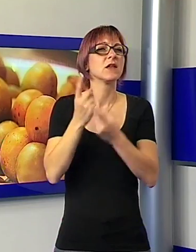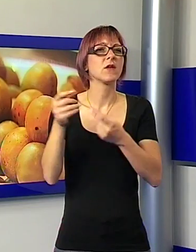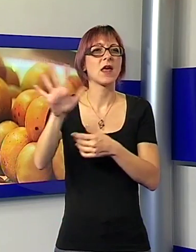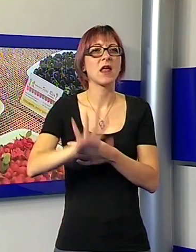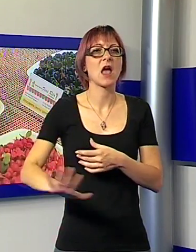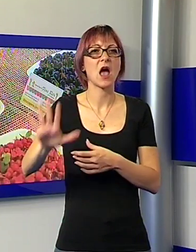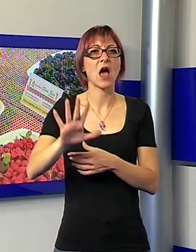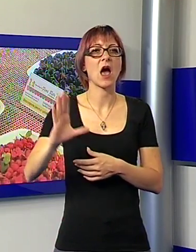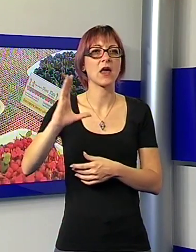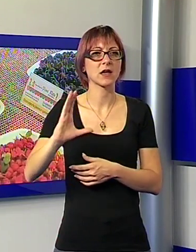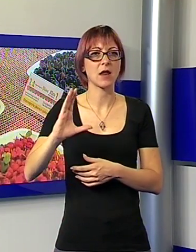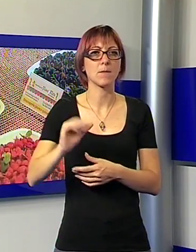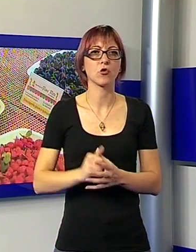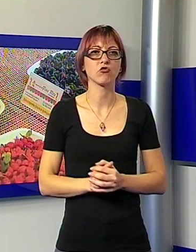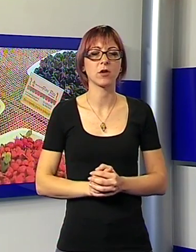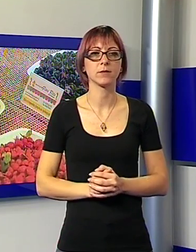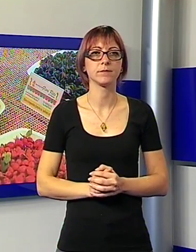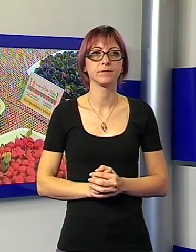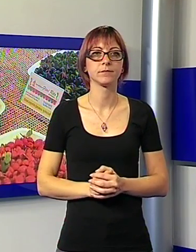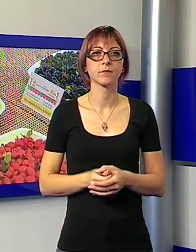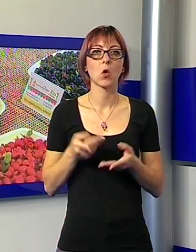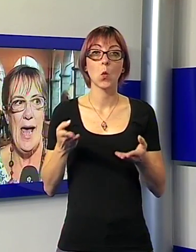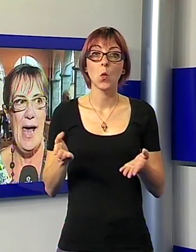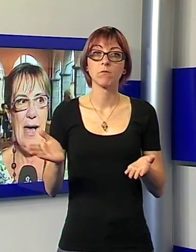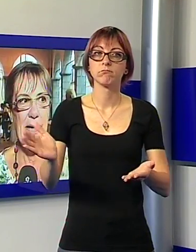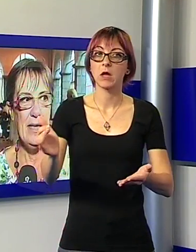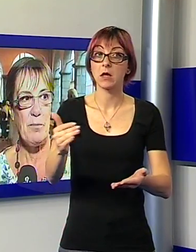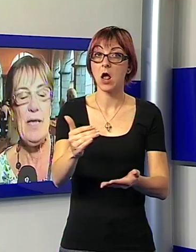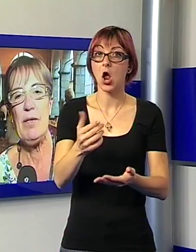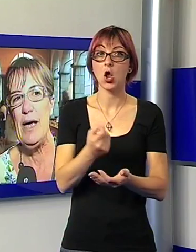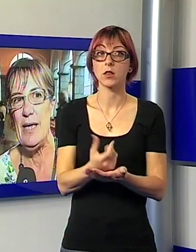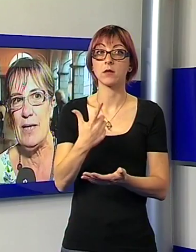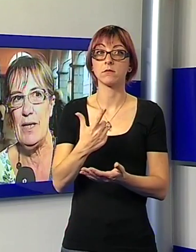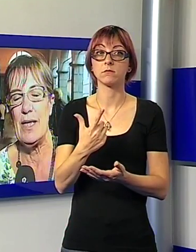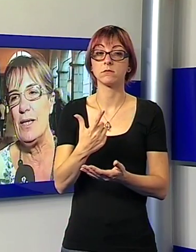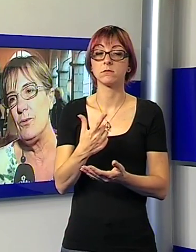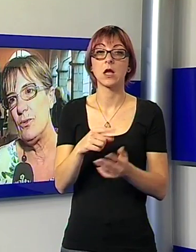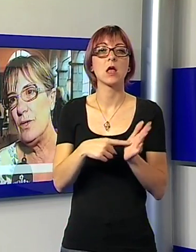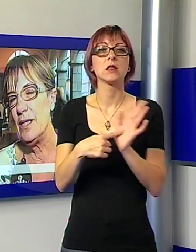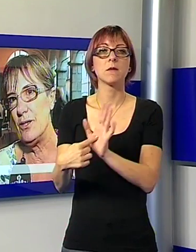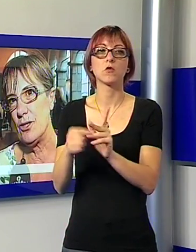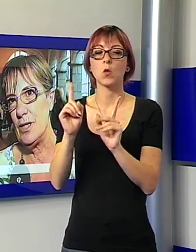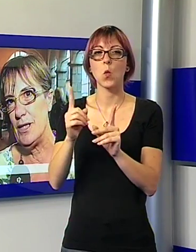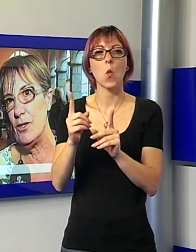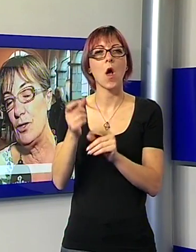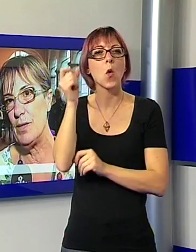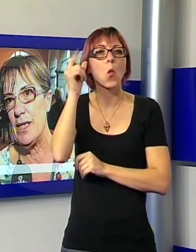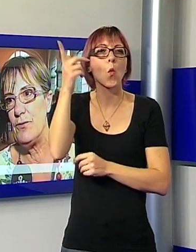abbiamo una bella raccolta e esprime bene anche quella che è la cultura del nostro territorio perché i